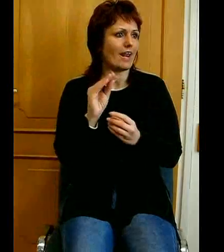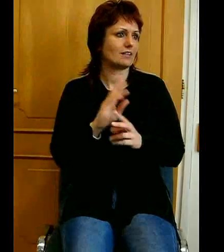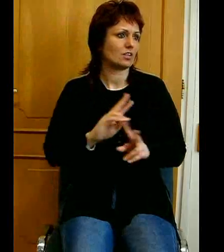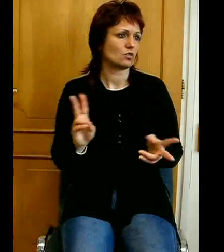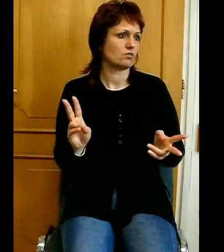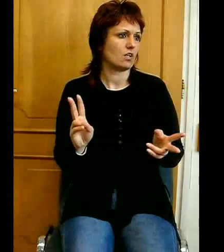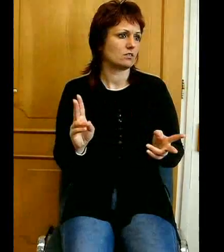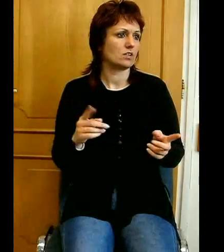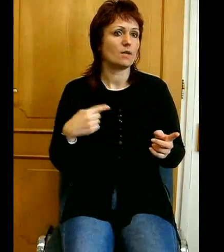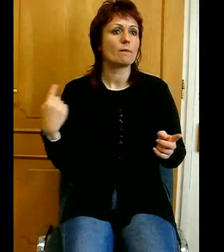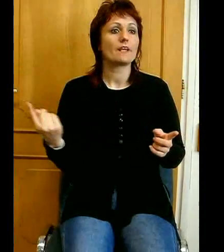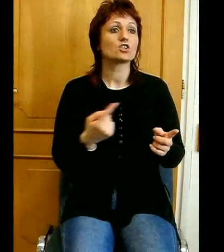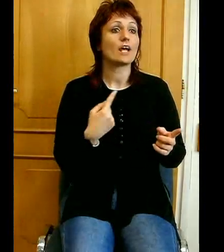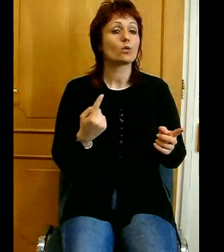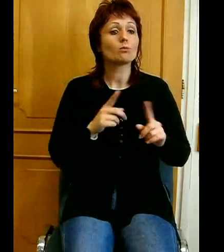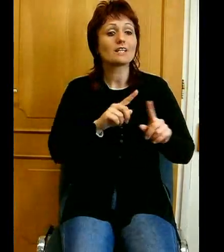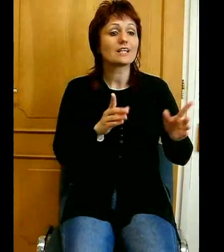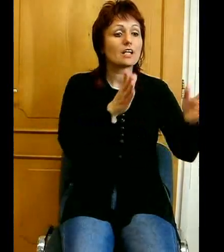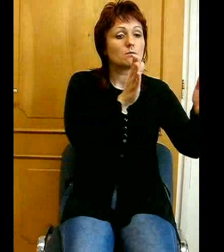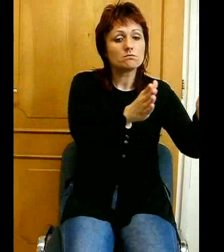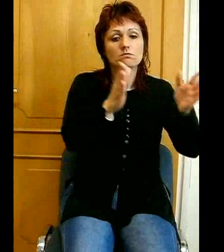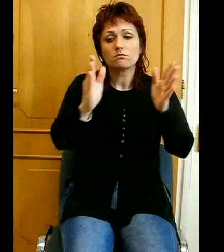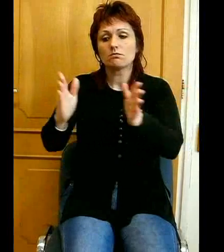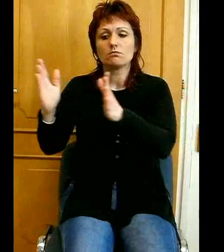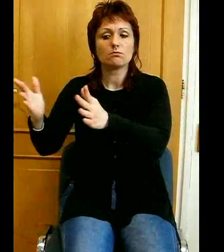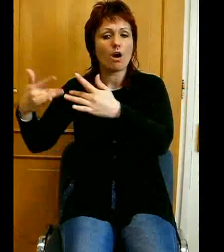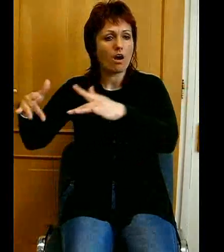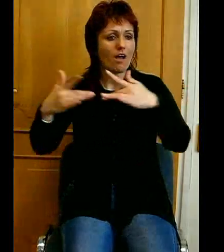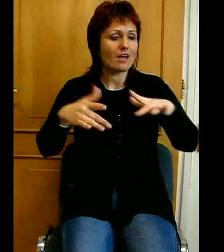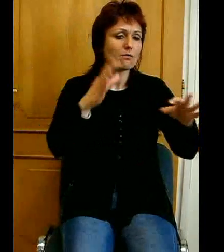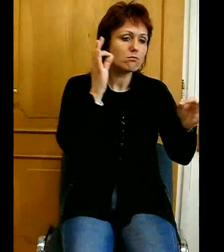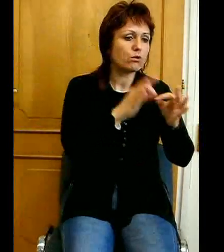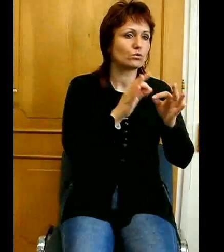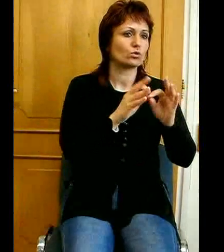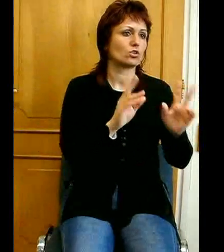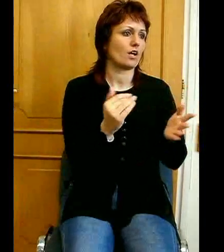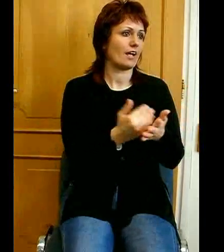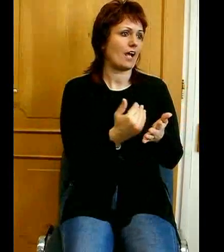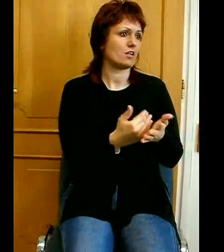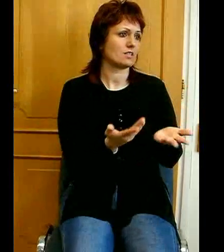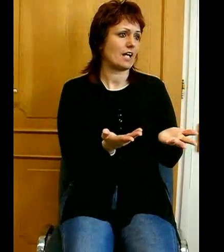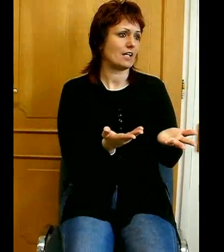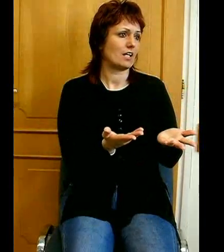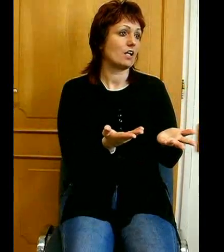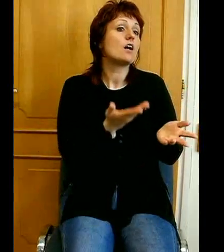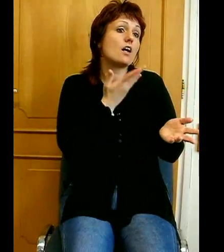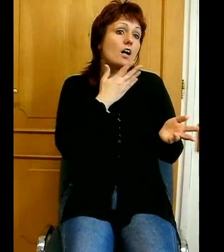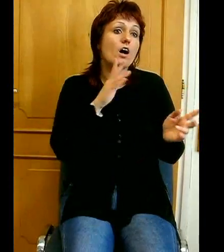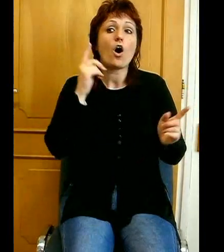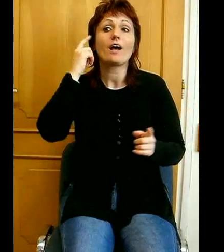egészen pontosan körülhatárolott jelentéssel kell használunk, ha intelligensen és beszületesen